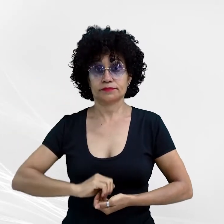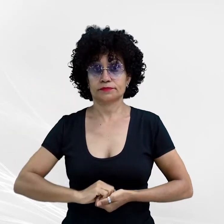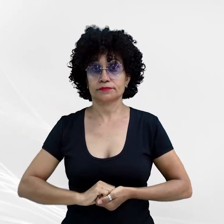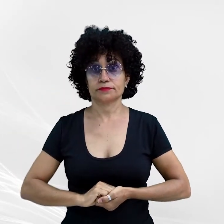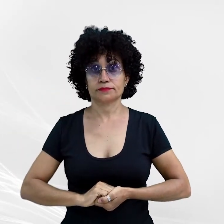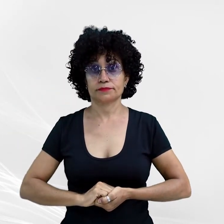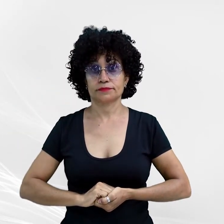Grosso.